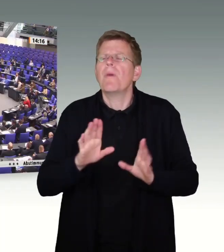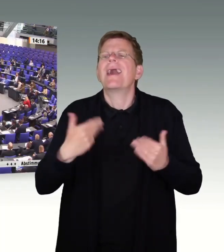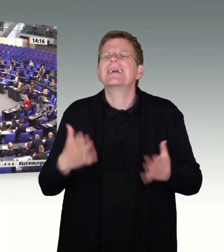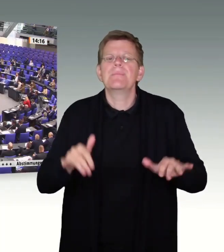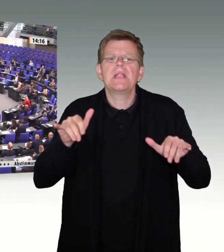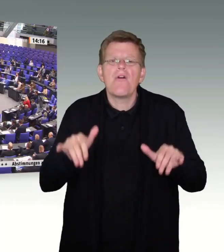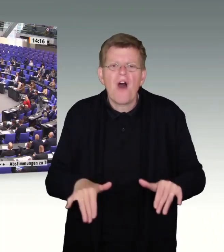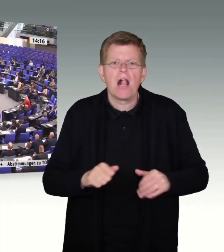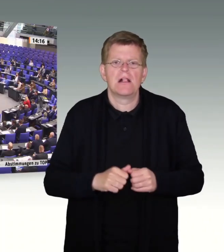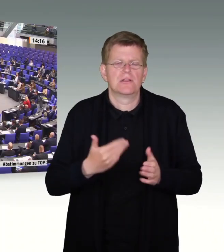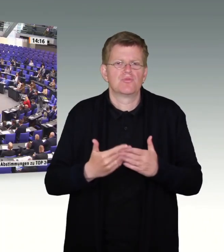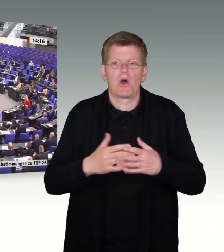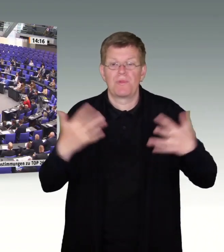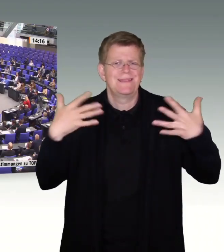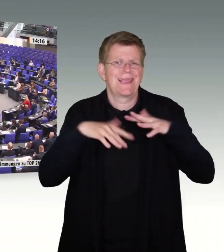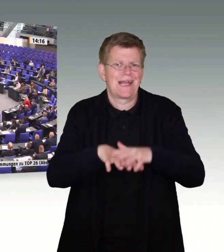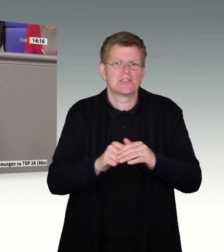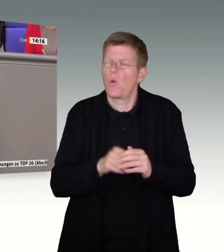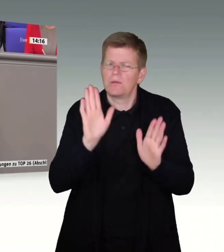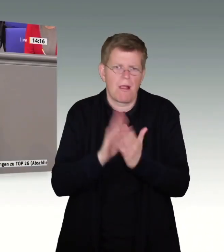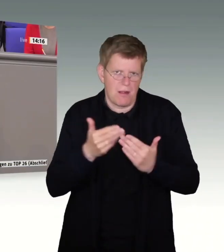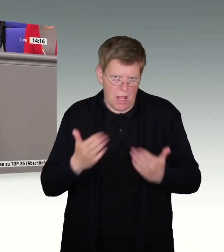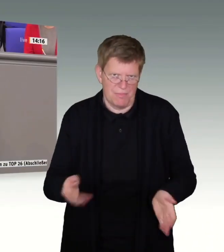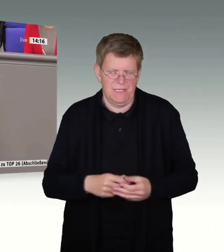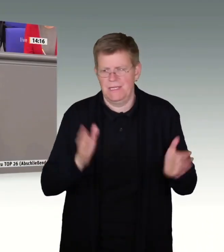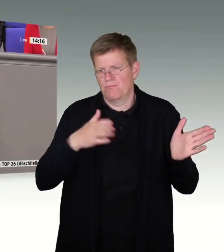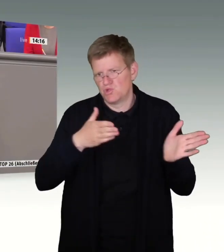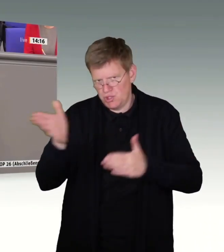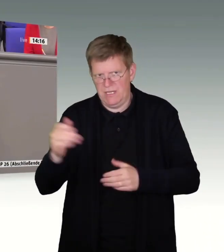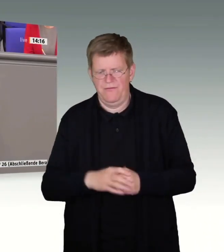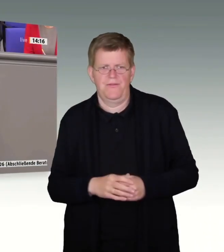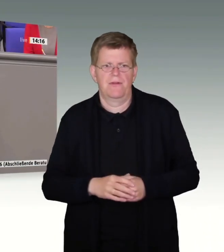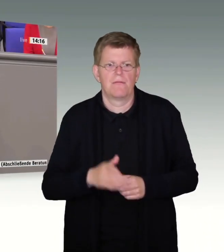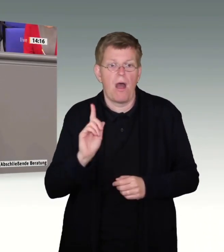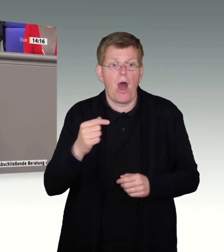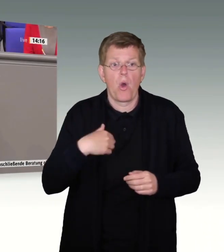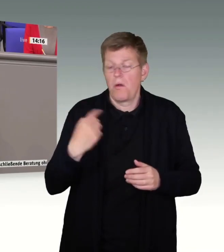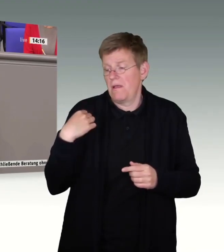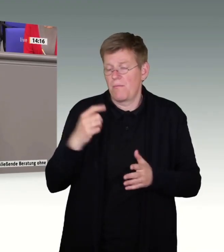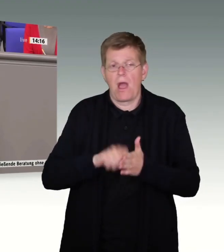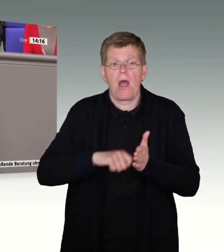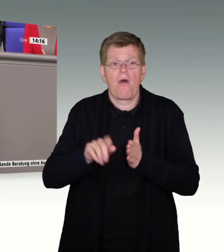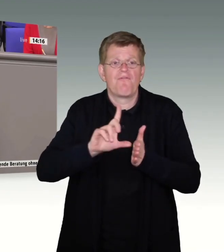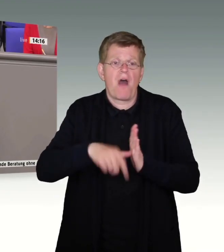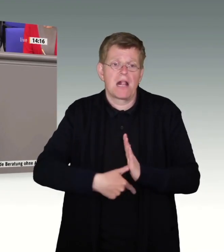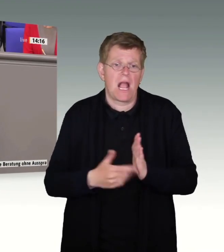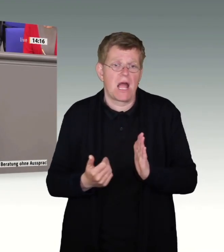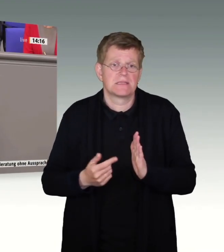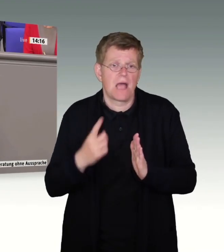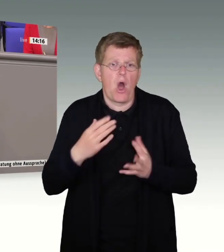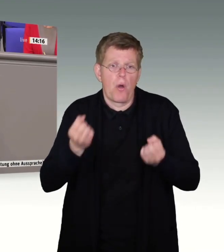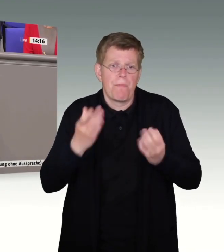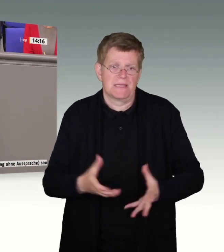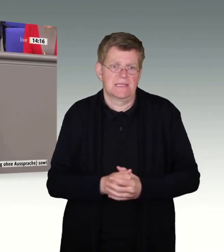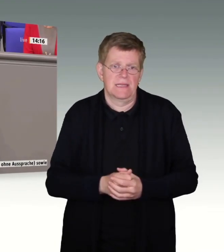glückende Integration von geflüchteten Menschen, wie wir sie ebenfalls in meinem Wahlkreis vor kurzem in nicht akzeptabler Form erlebt haben.